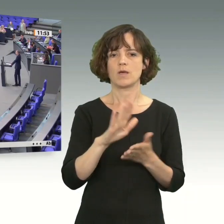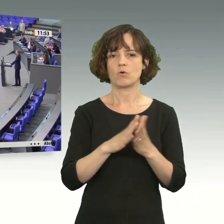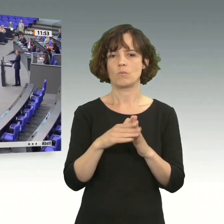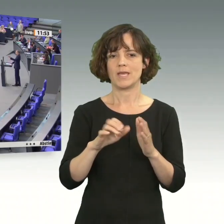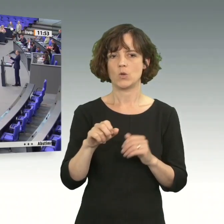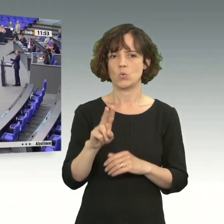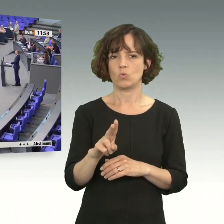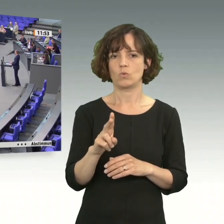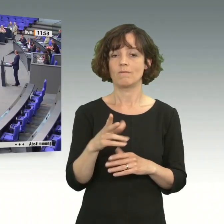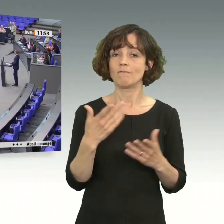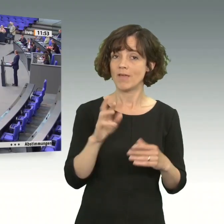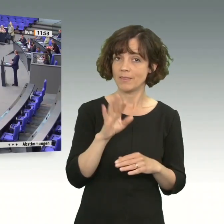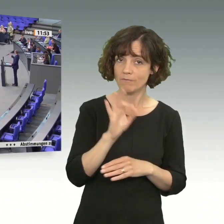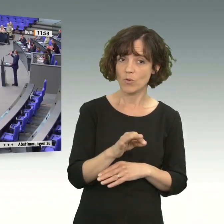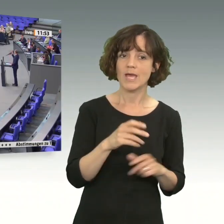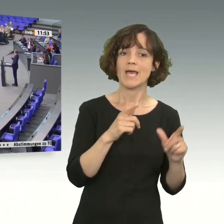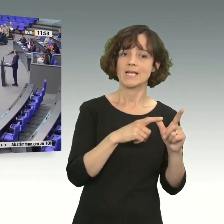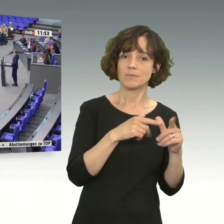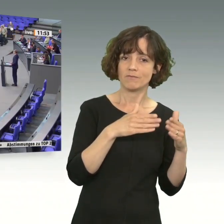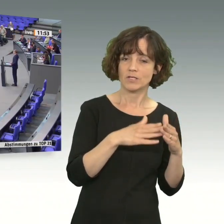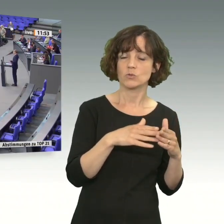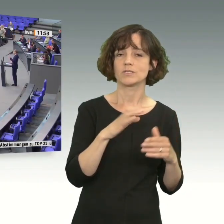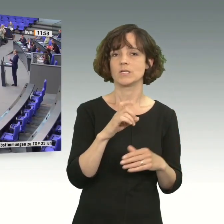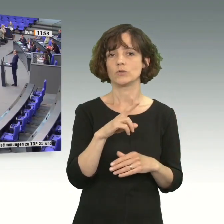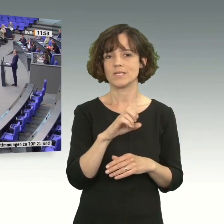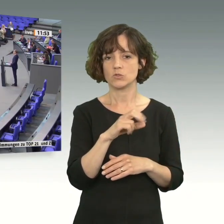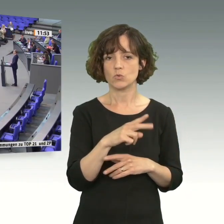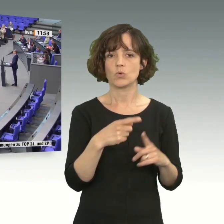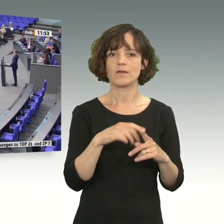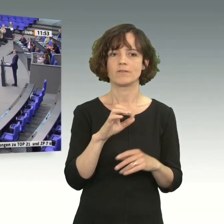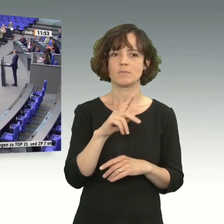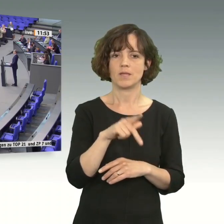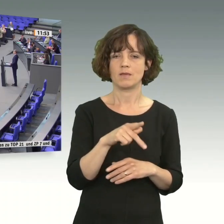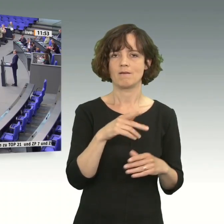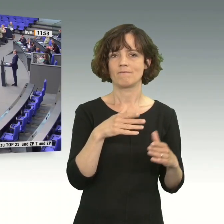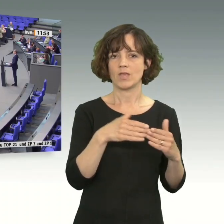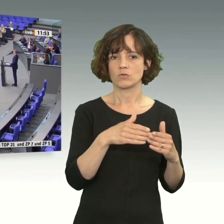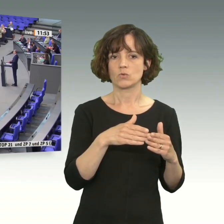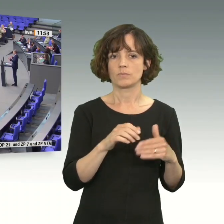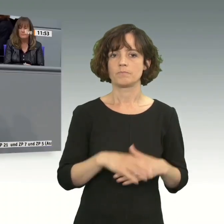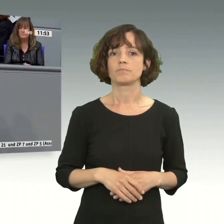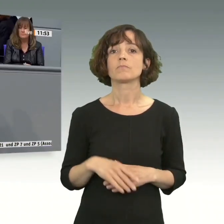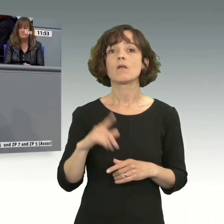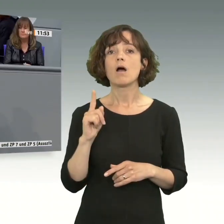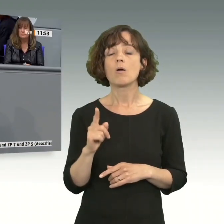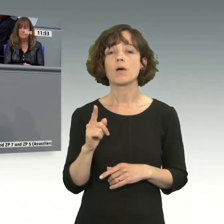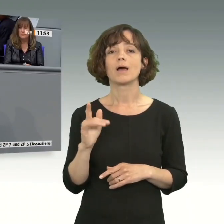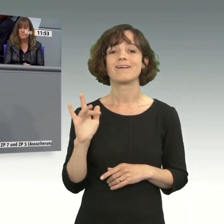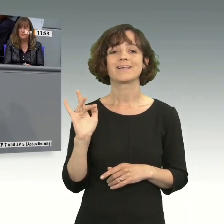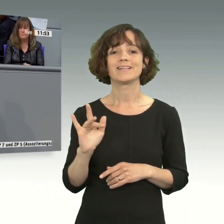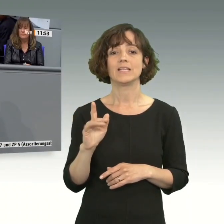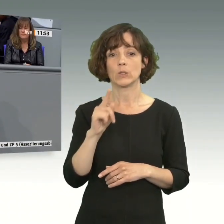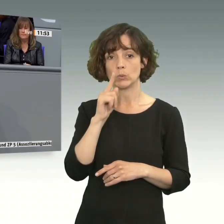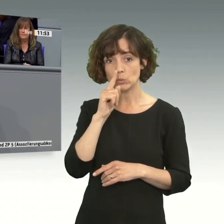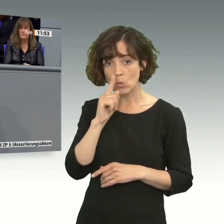sind die SPD-Fraktion, die CDU-CSU-Fraktion und die FDP-Fraktion. Aber die Kritik wird nicht